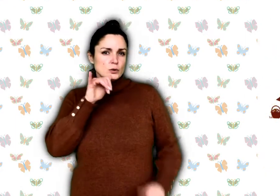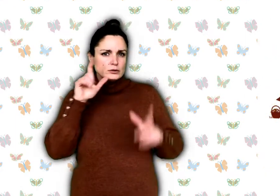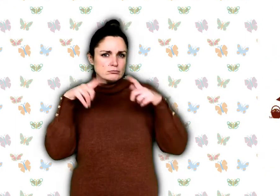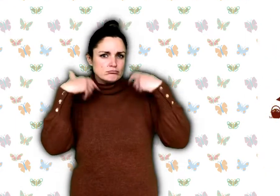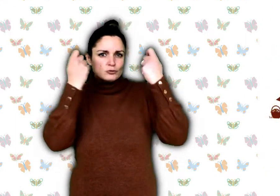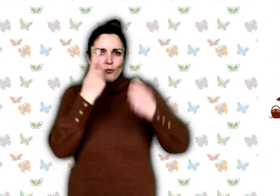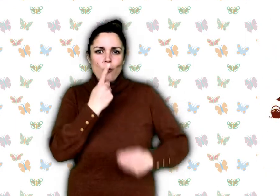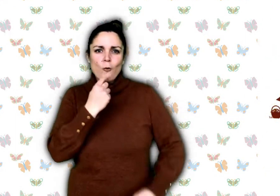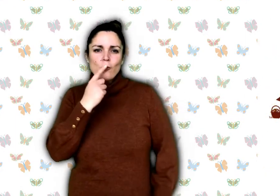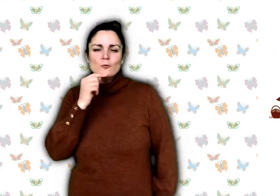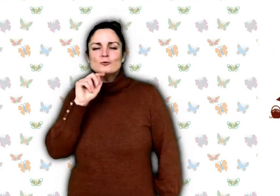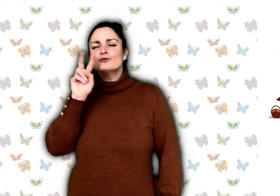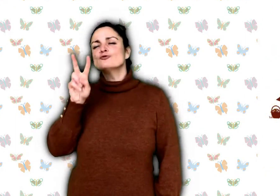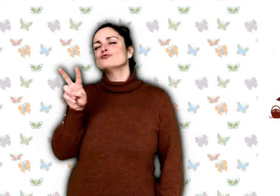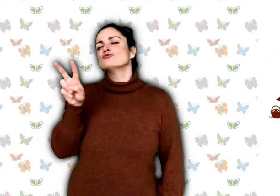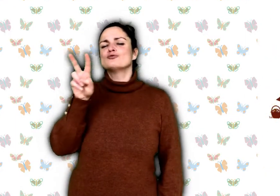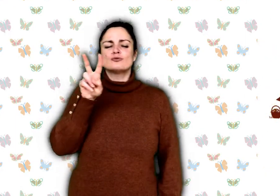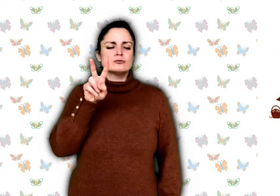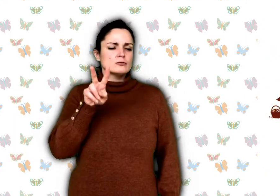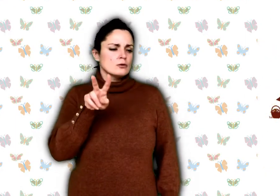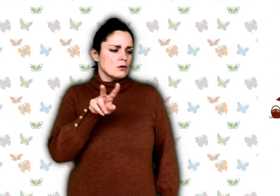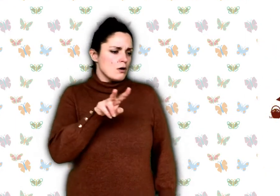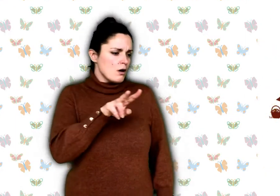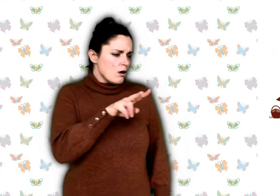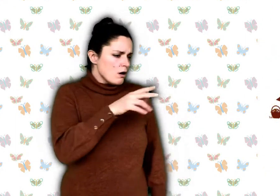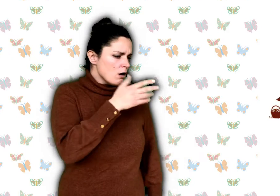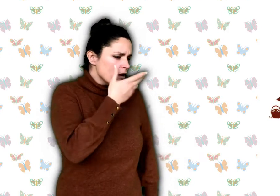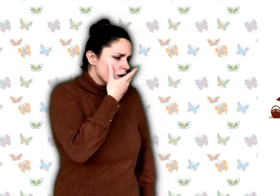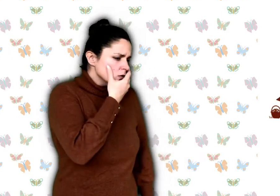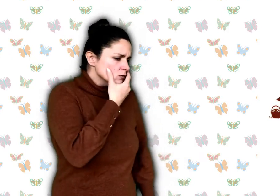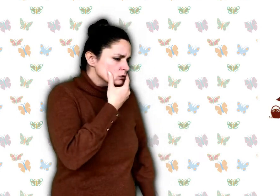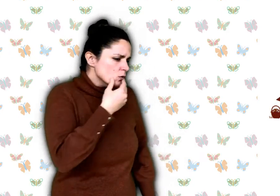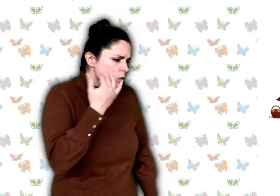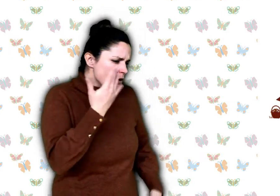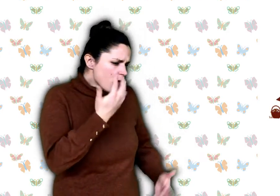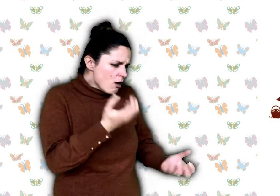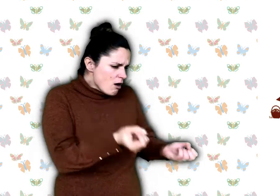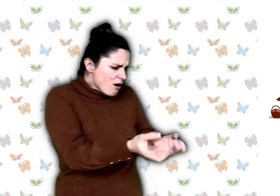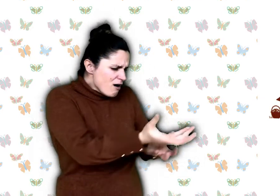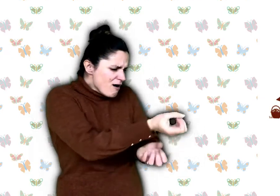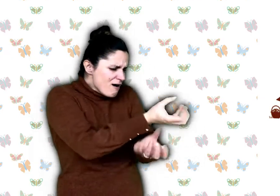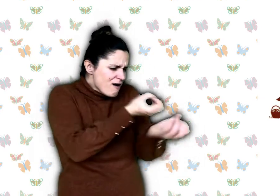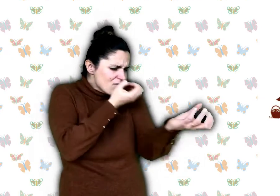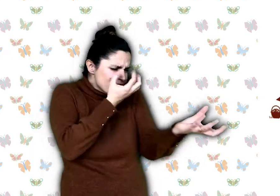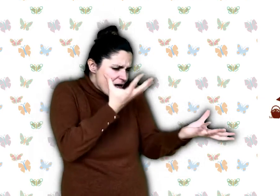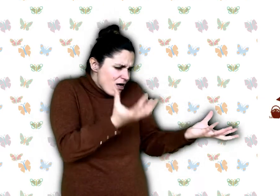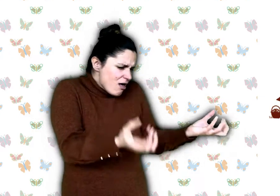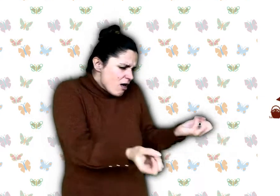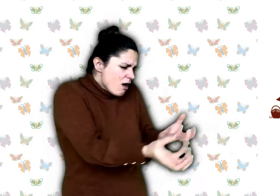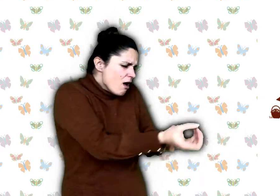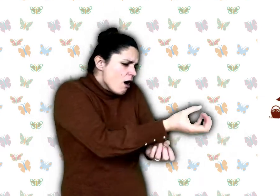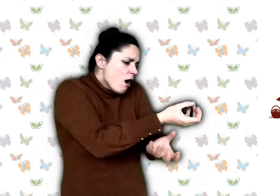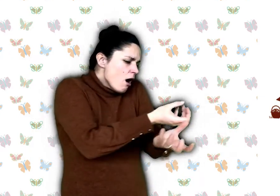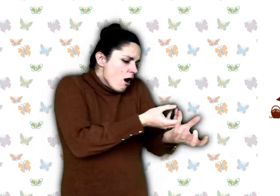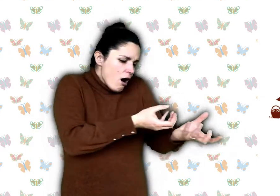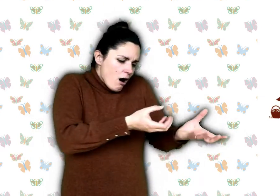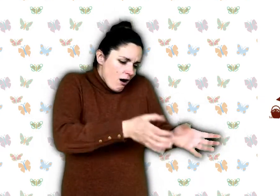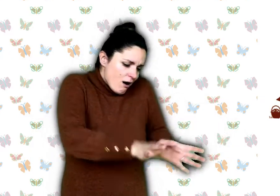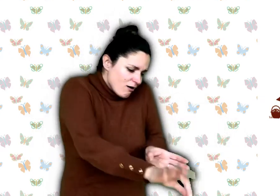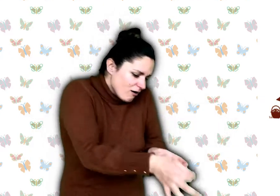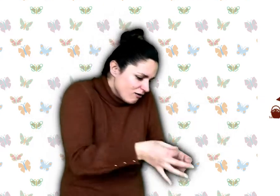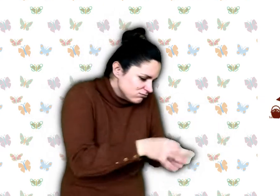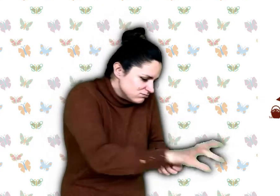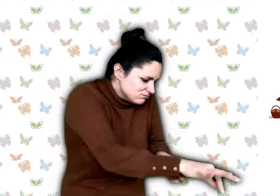Le petit chaperon rouge, ébloui par tant de couleurs, se mignent à cueillir des fleurs.